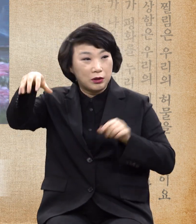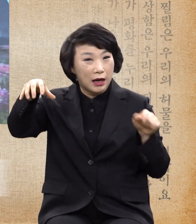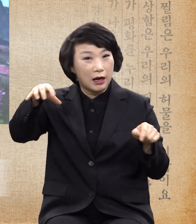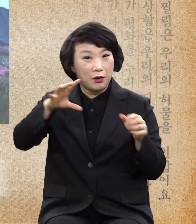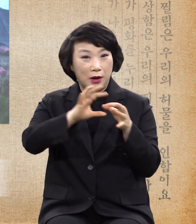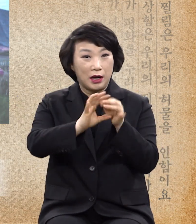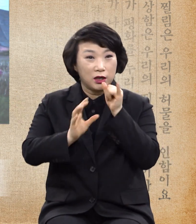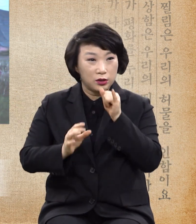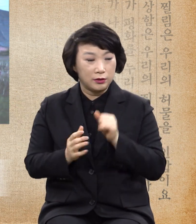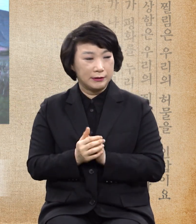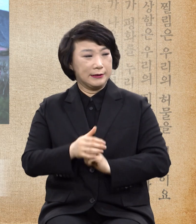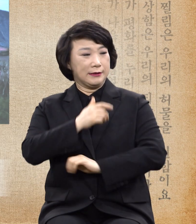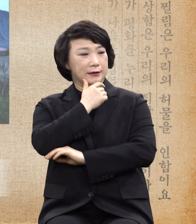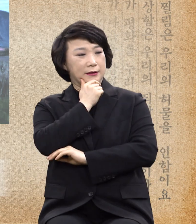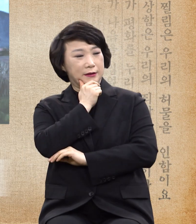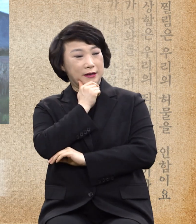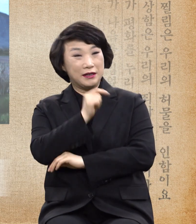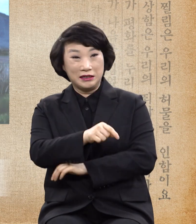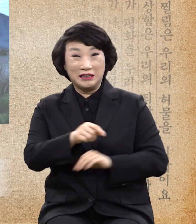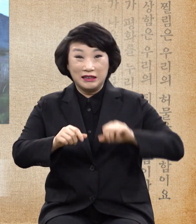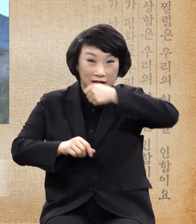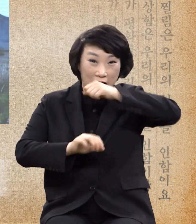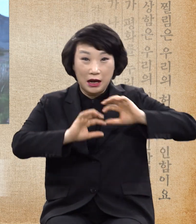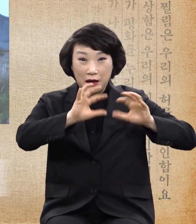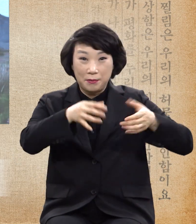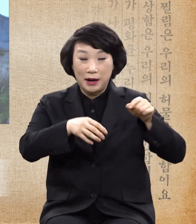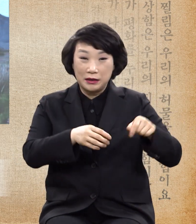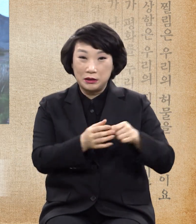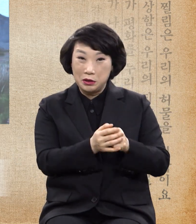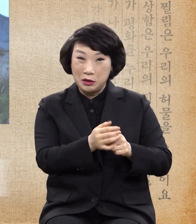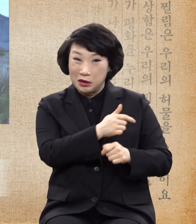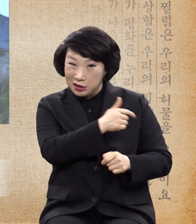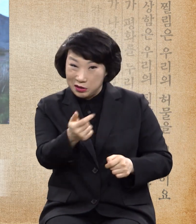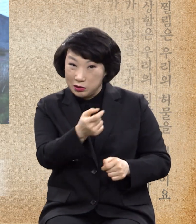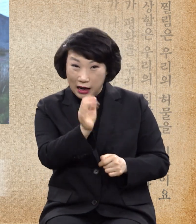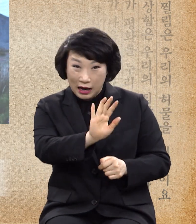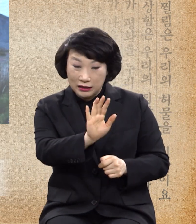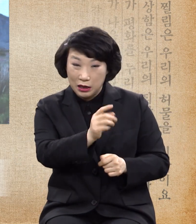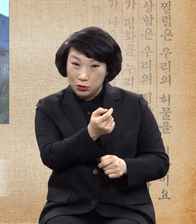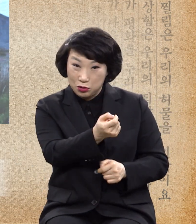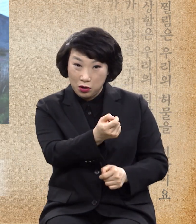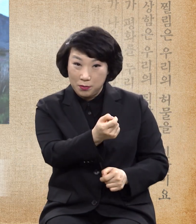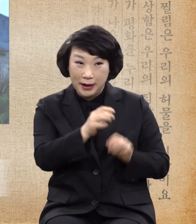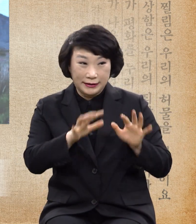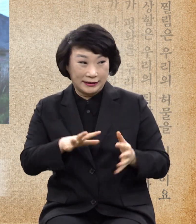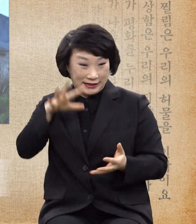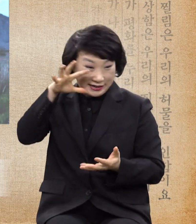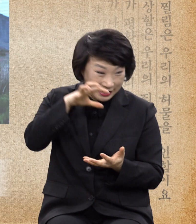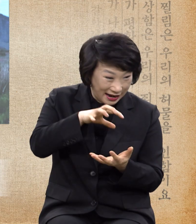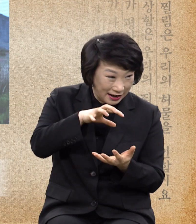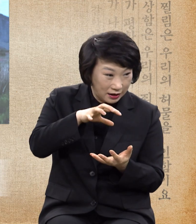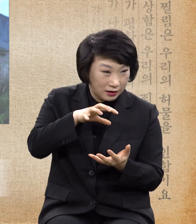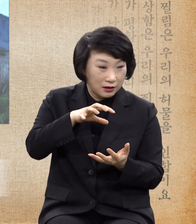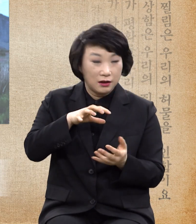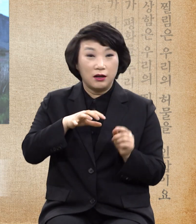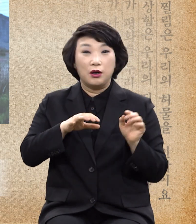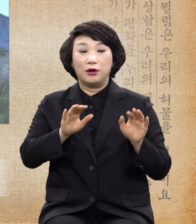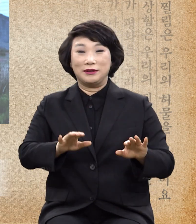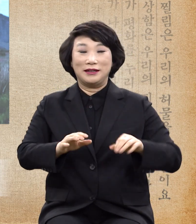그쪽 손바닥만은 대만이 그냥 덥석 그냥 근데 대만은